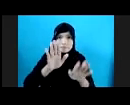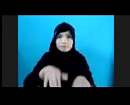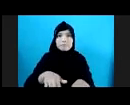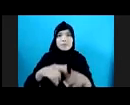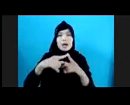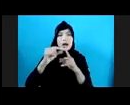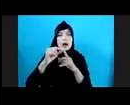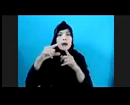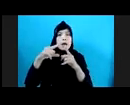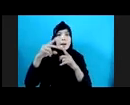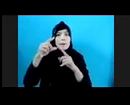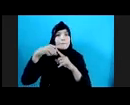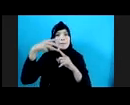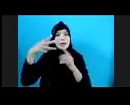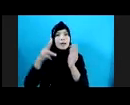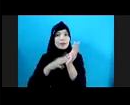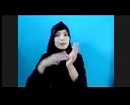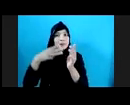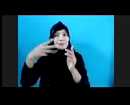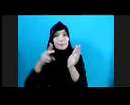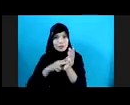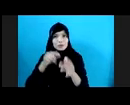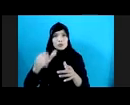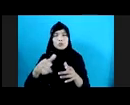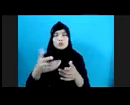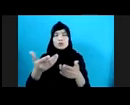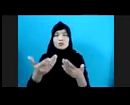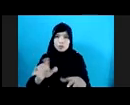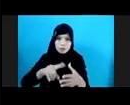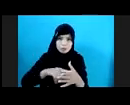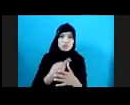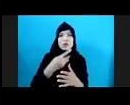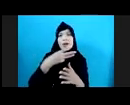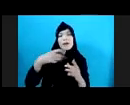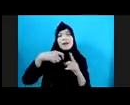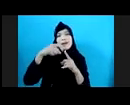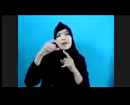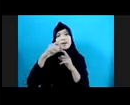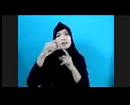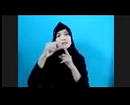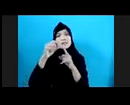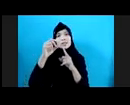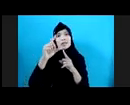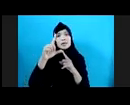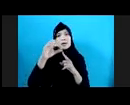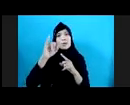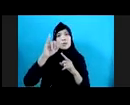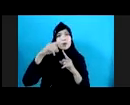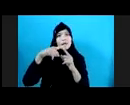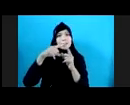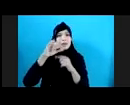Mulailah Eksploitasi Terencana Itu Eksploitasi Setara fisik Mental Seksualitas Kemudian Ekspos Pada Juga